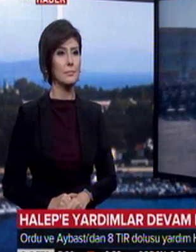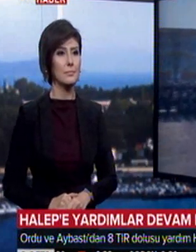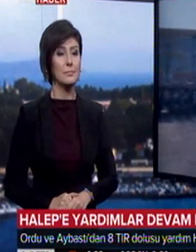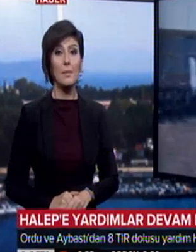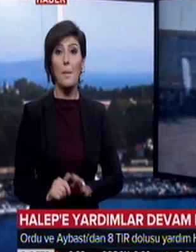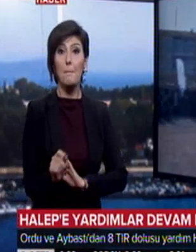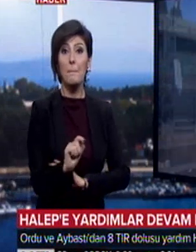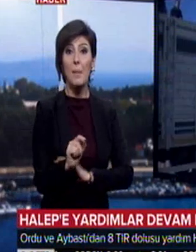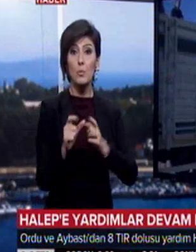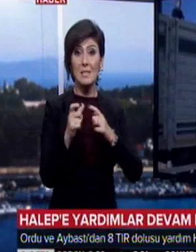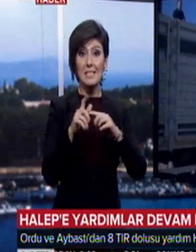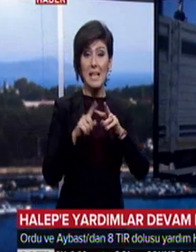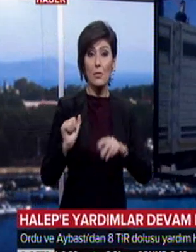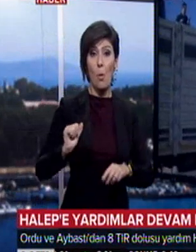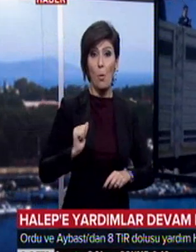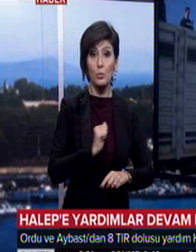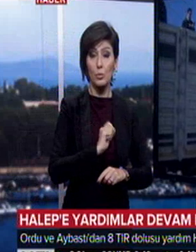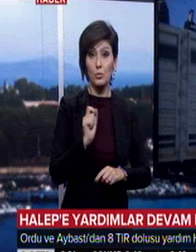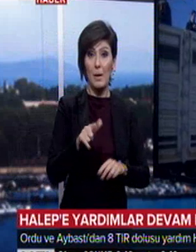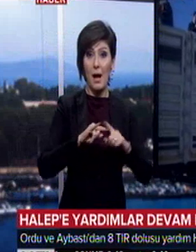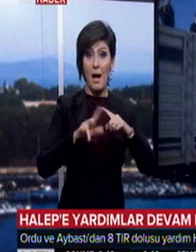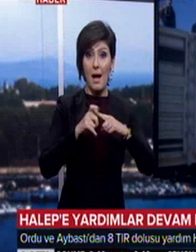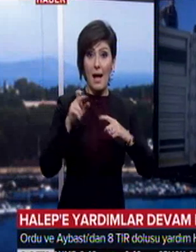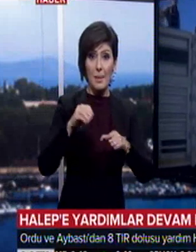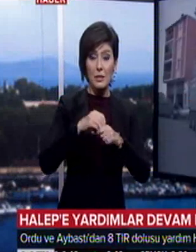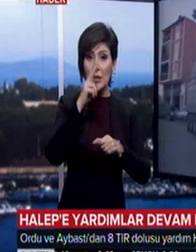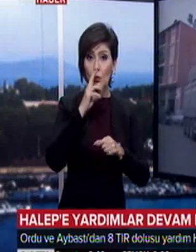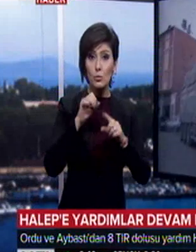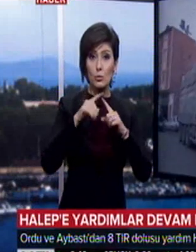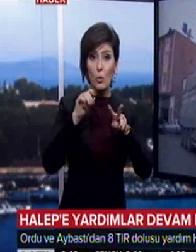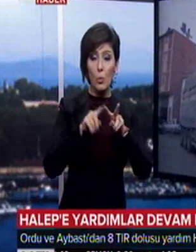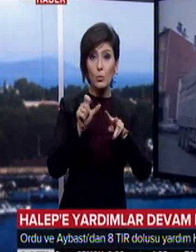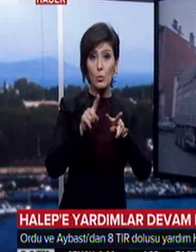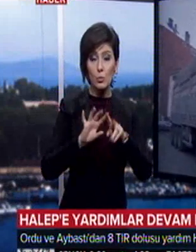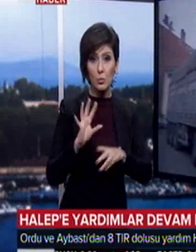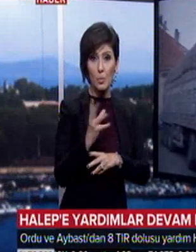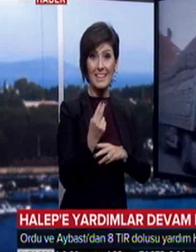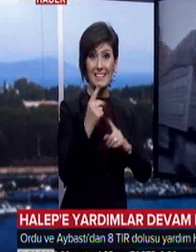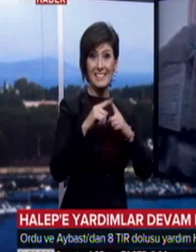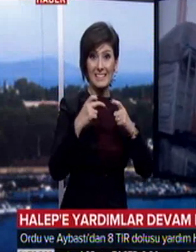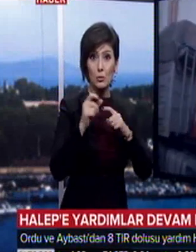Memursen Ordu Şubesi Halep'liler için 200 ton un topladı. 7 tır un Suriye'ye gönderilmek üzere yola çıktı.